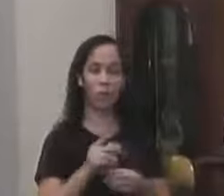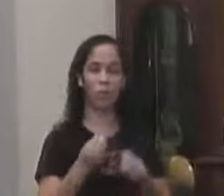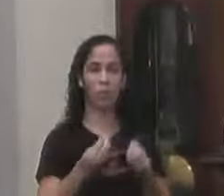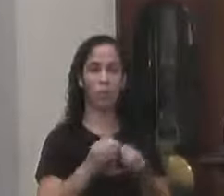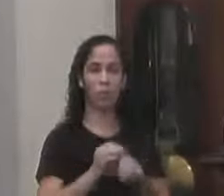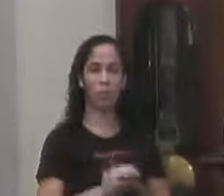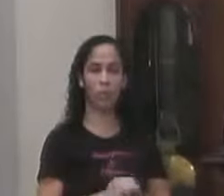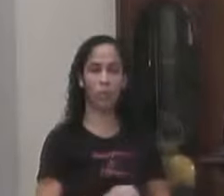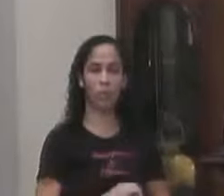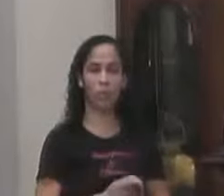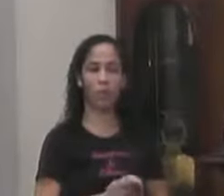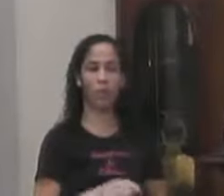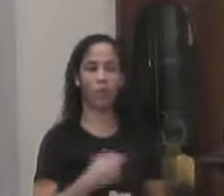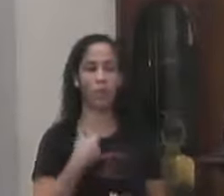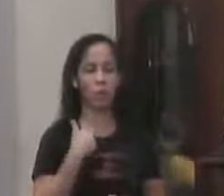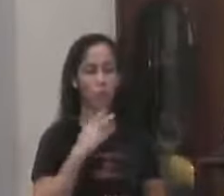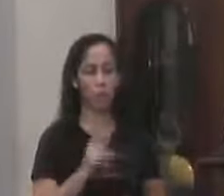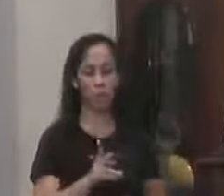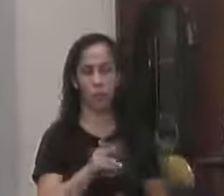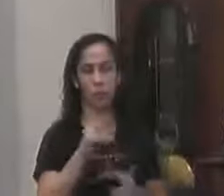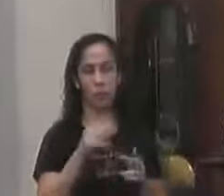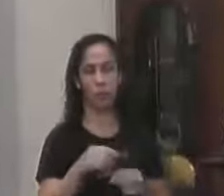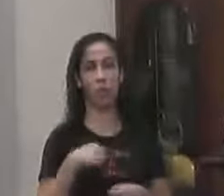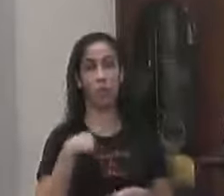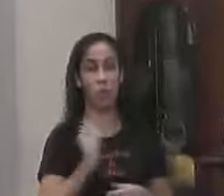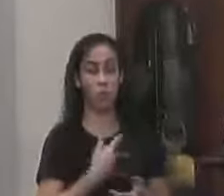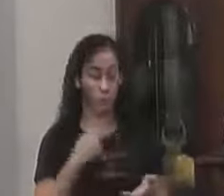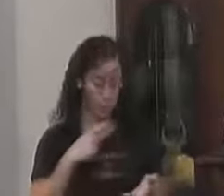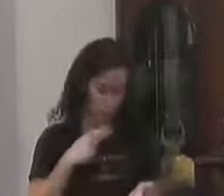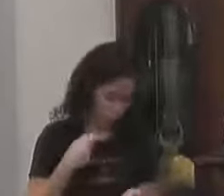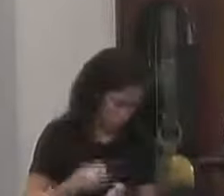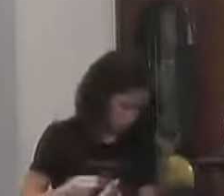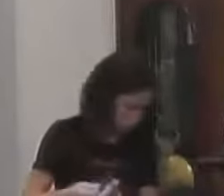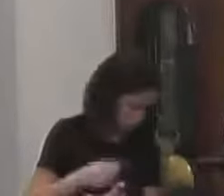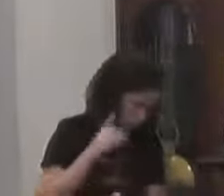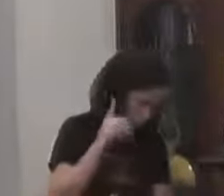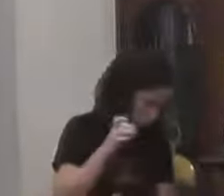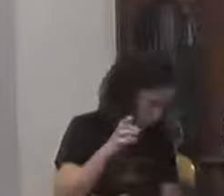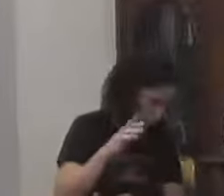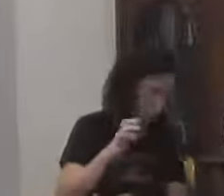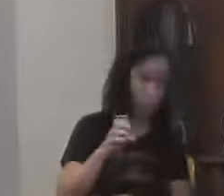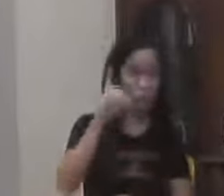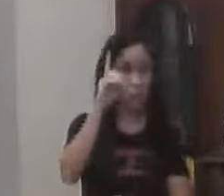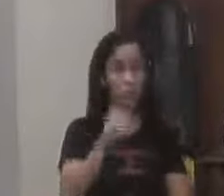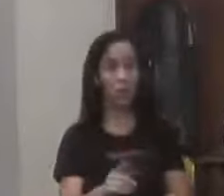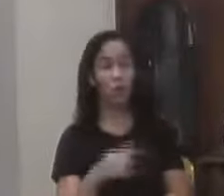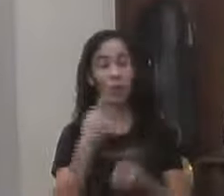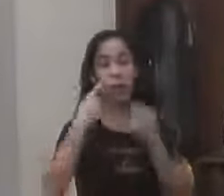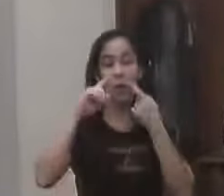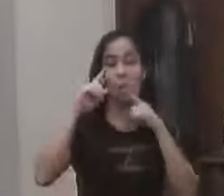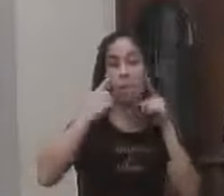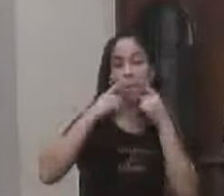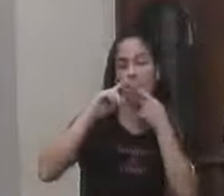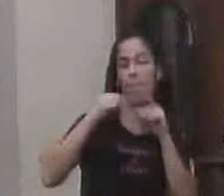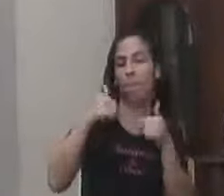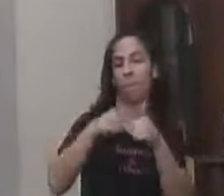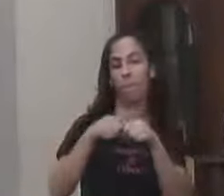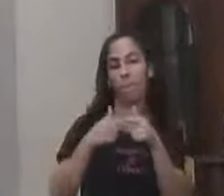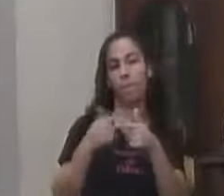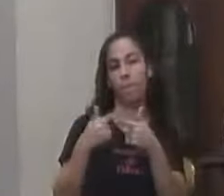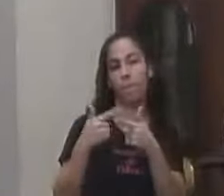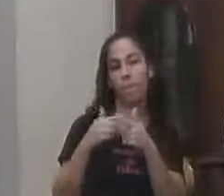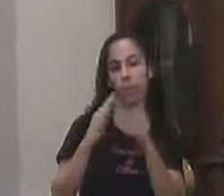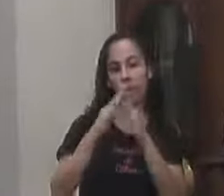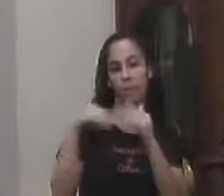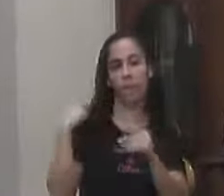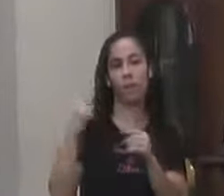Inadmissível E a gente tem obrigação E dever E direito De reclamar Porque essa casa É